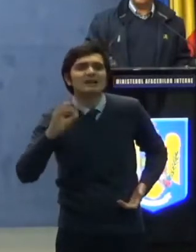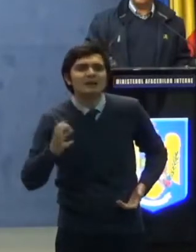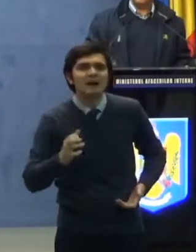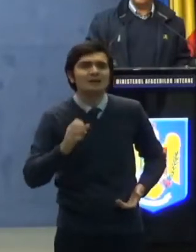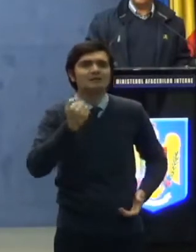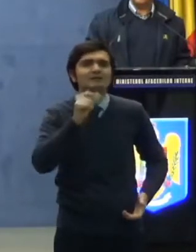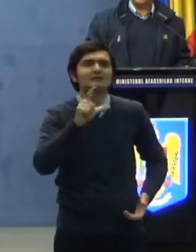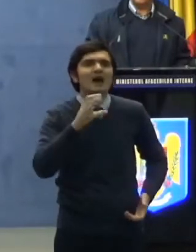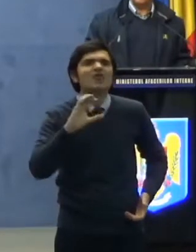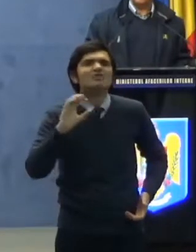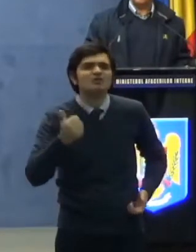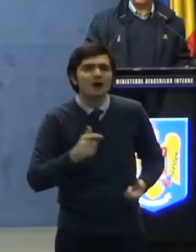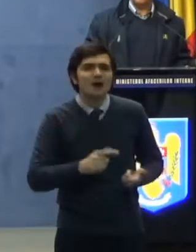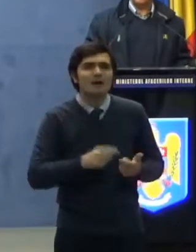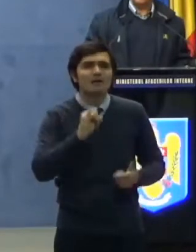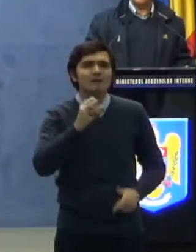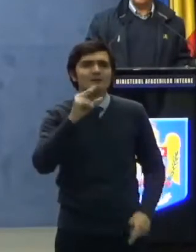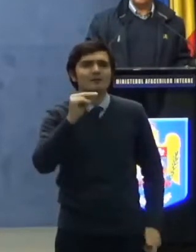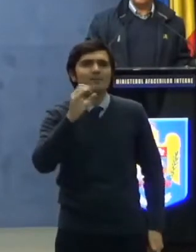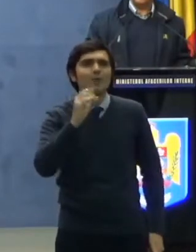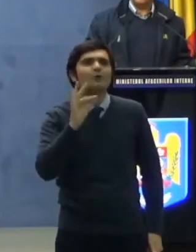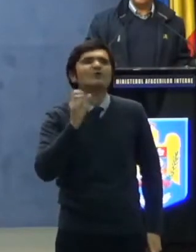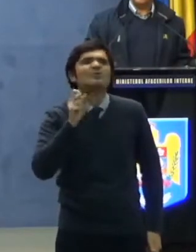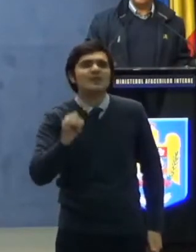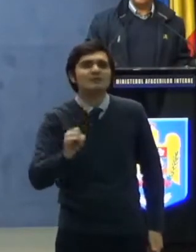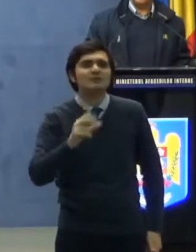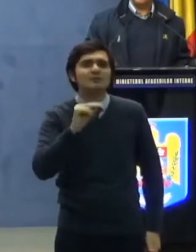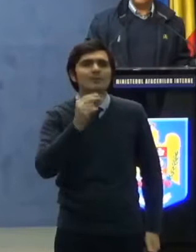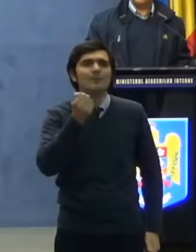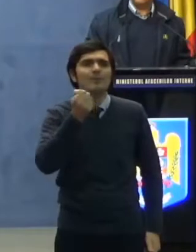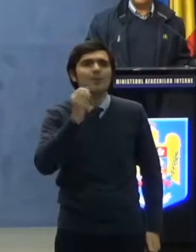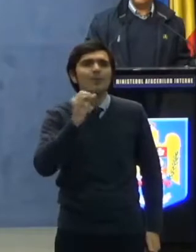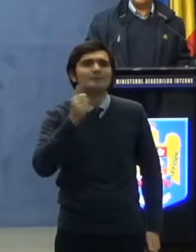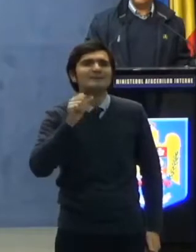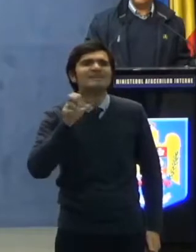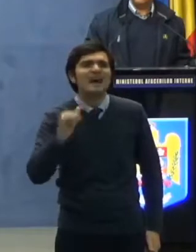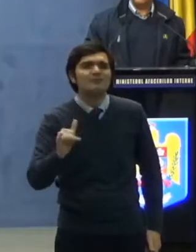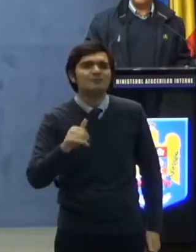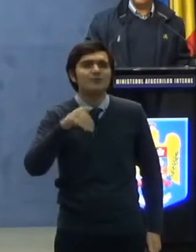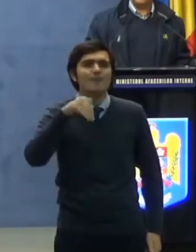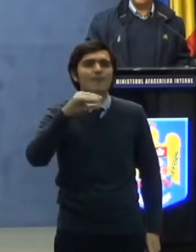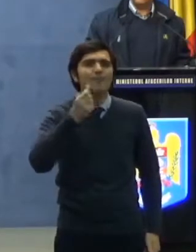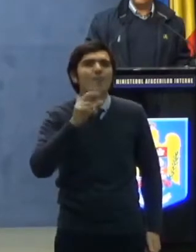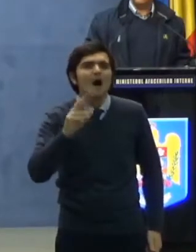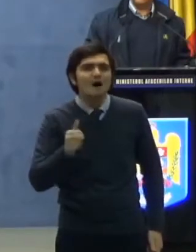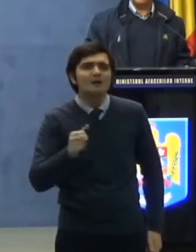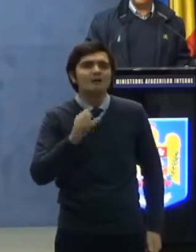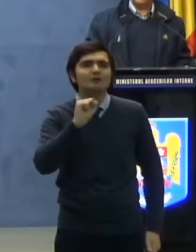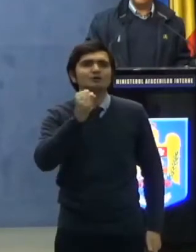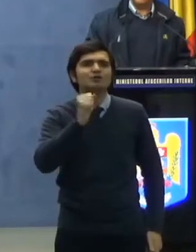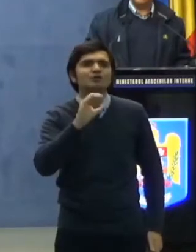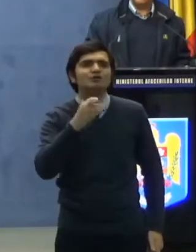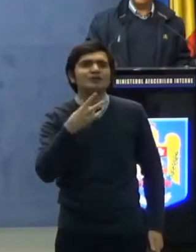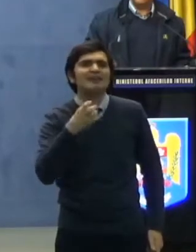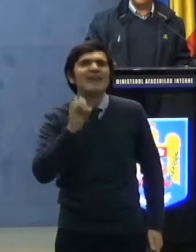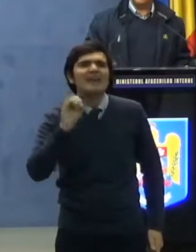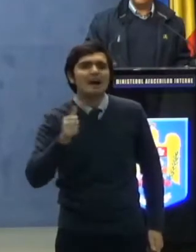Salcea, Ipotești, Bosanci, Moara, Șcheia,